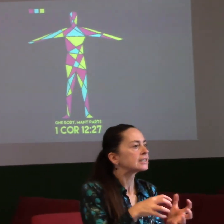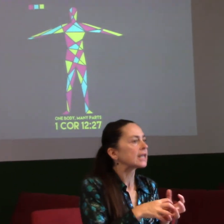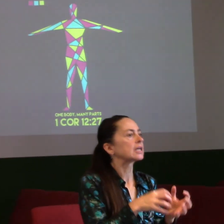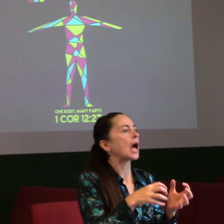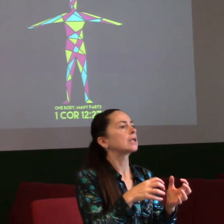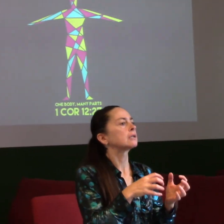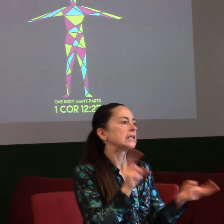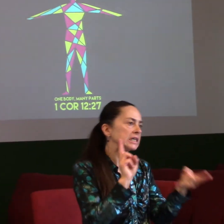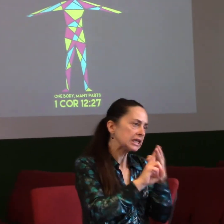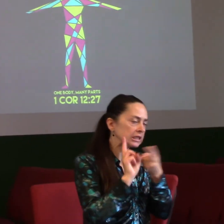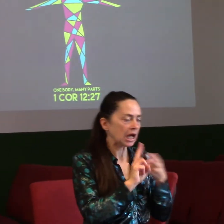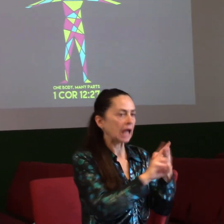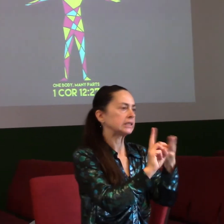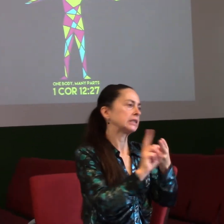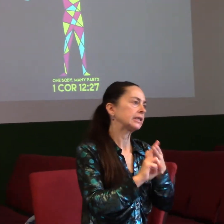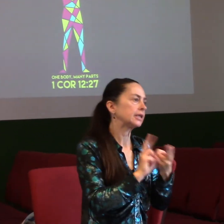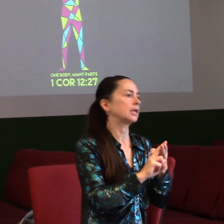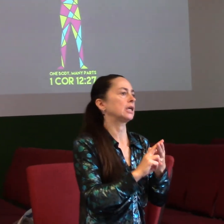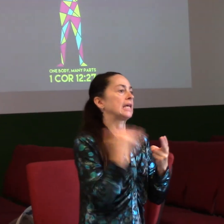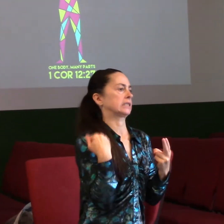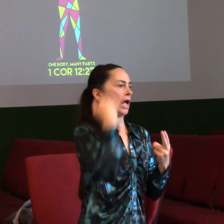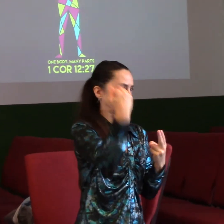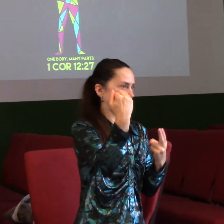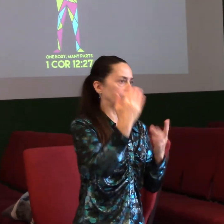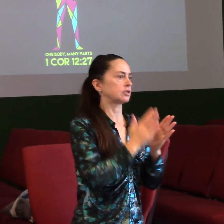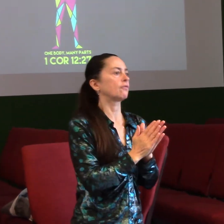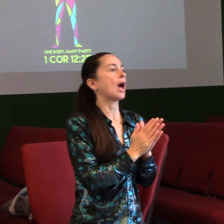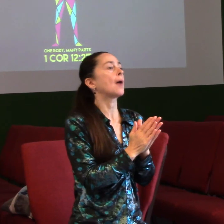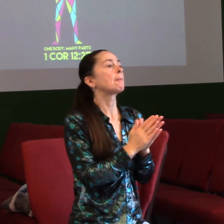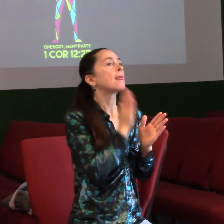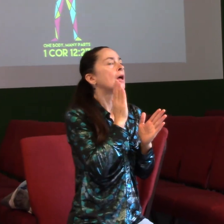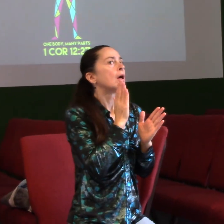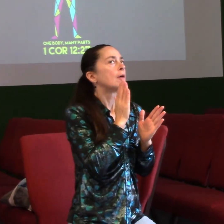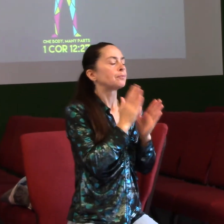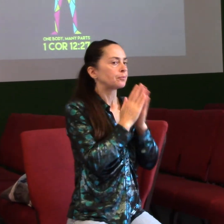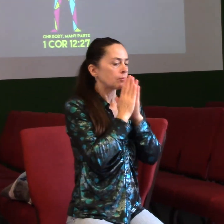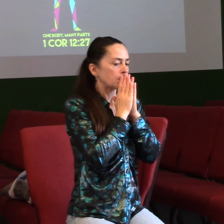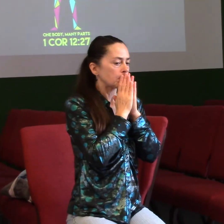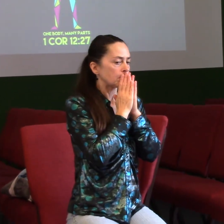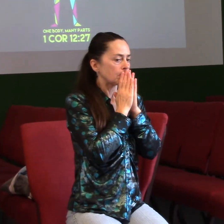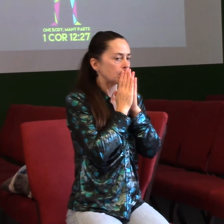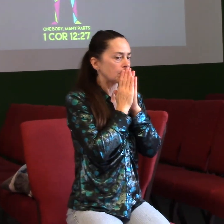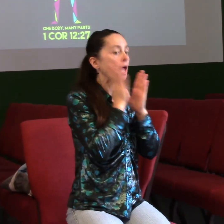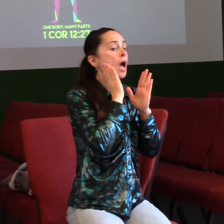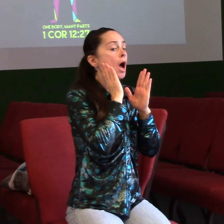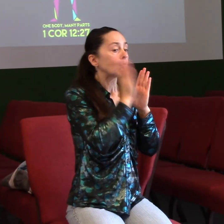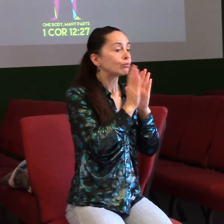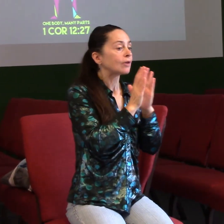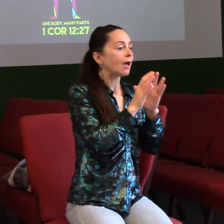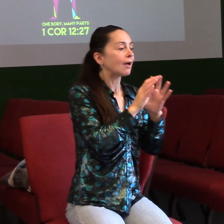Původně to byla taková nouze, proč jsem si říkal, nemáme čas uvařit, tak zkusíme lidem říct, že uděláme hostinu Agape. To znamená,